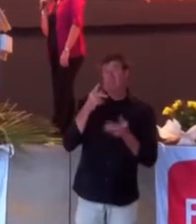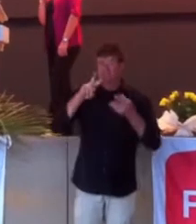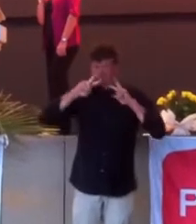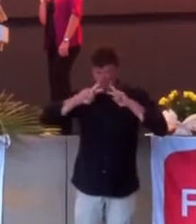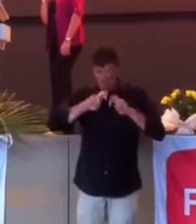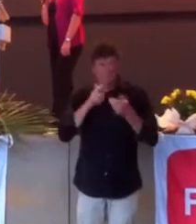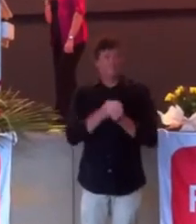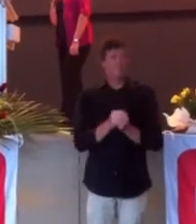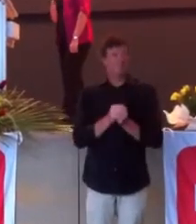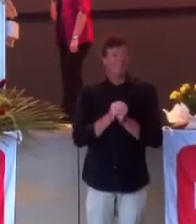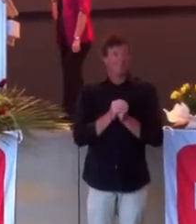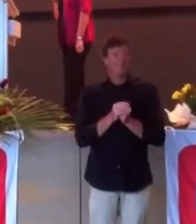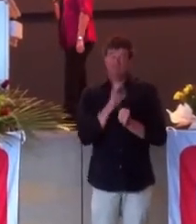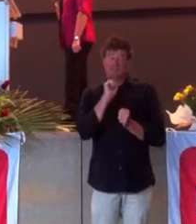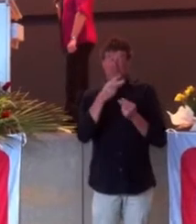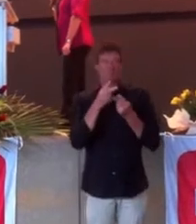Alors récite.